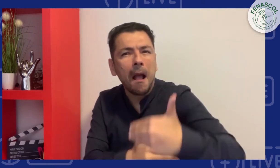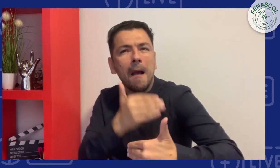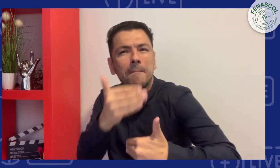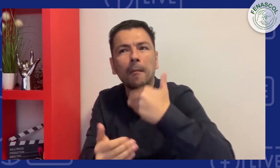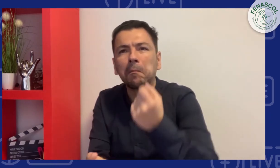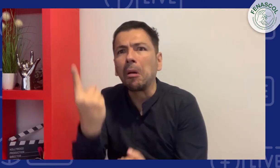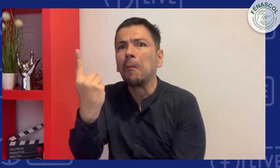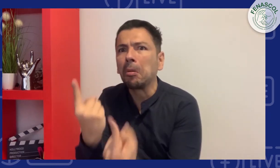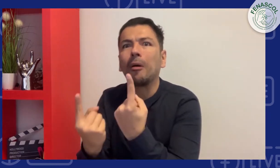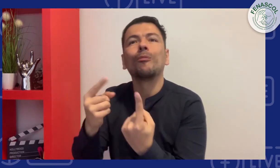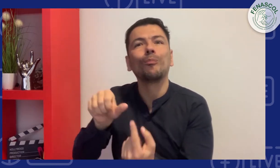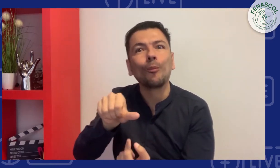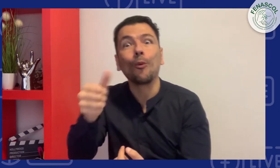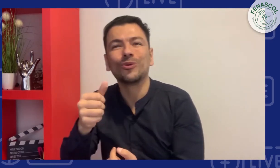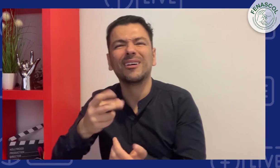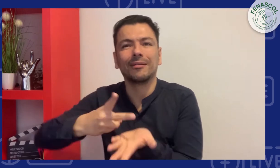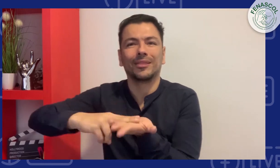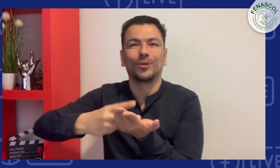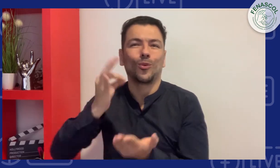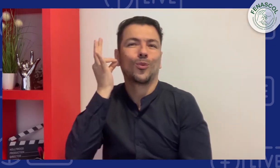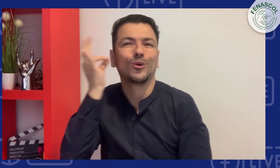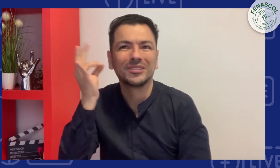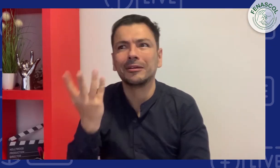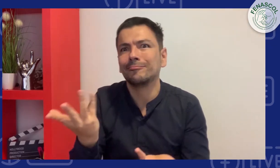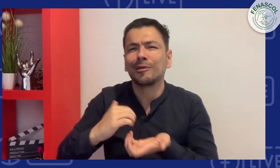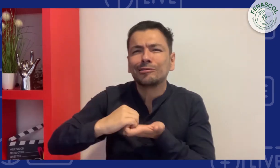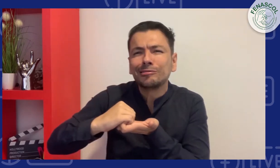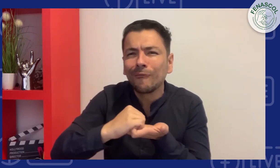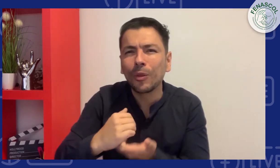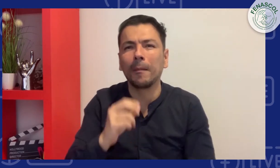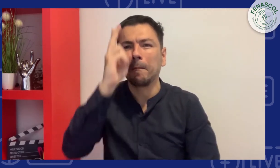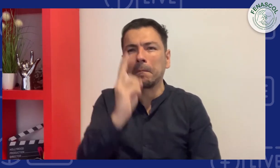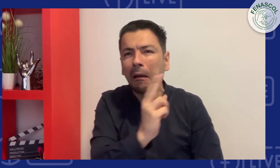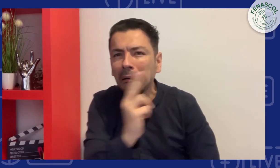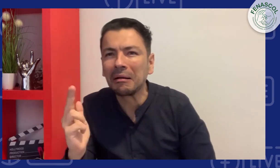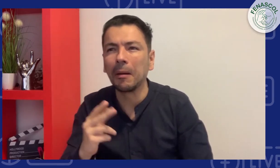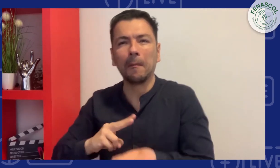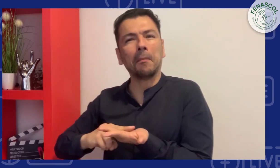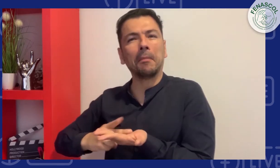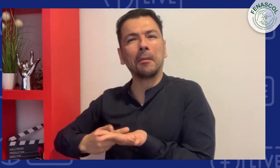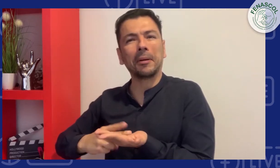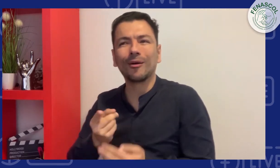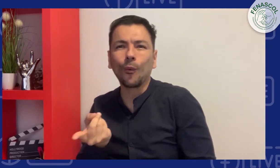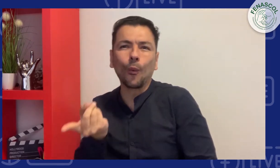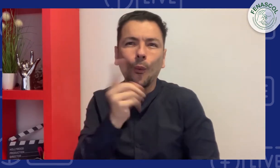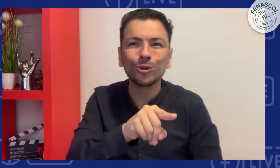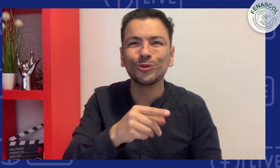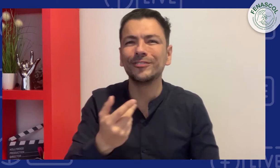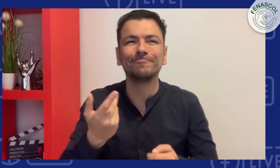Luego fue surgiendo la figura del intérprete oyente, por ejemplo, en el Colegio Nuestra Señora de la Sabiduría, en